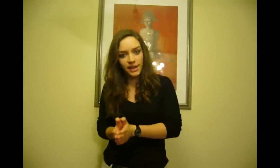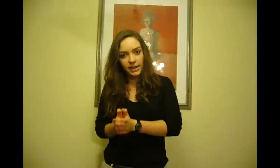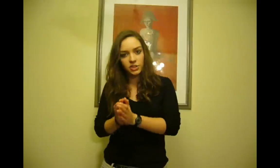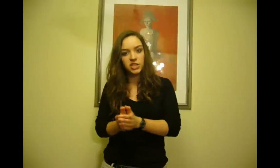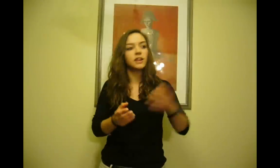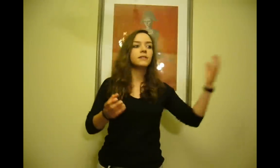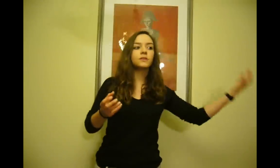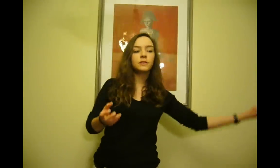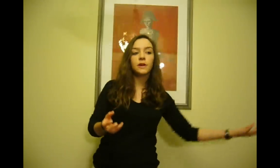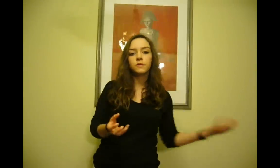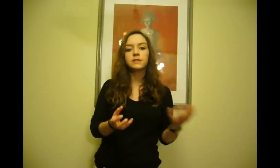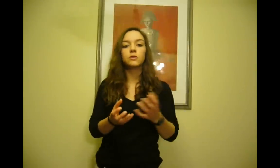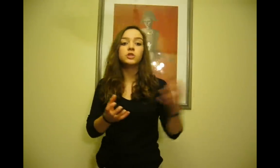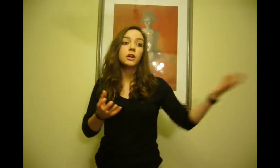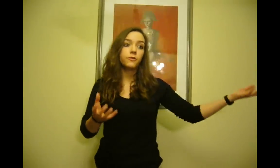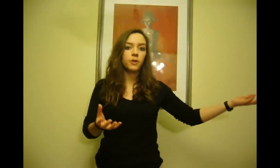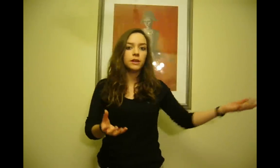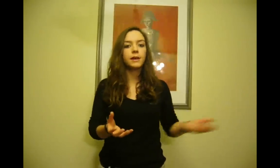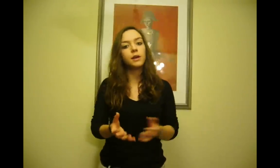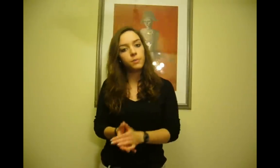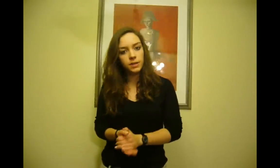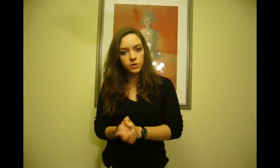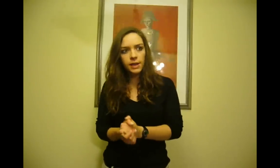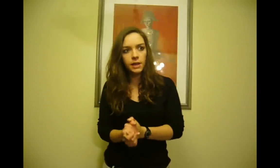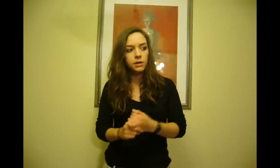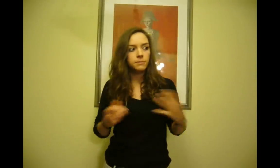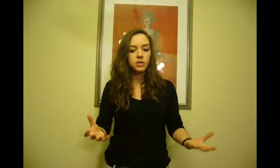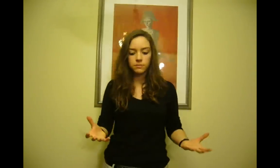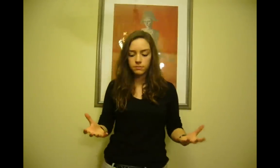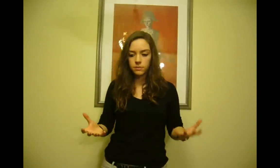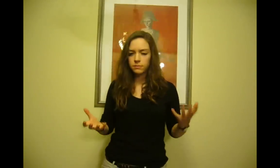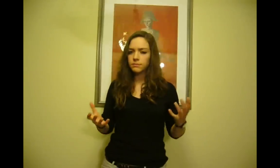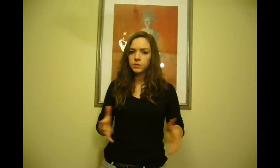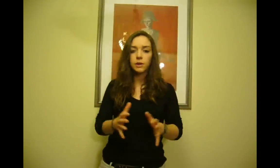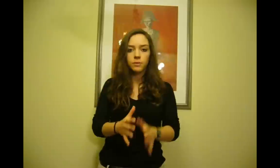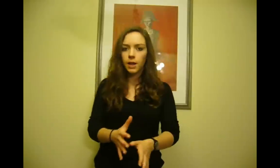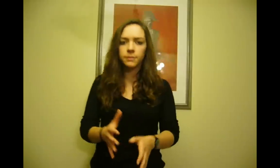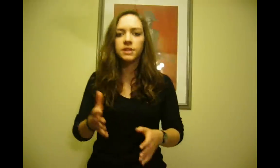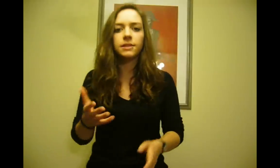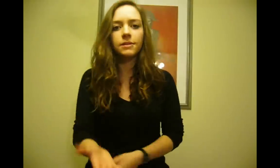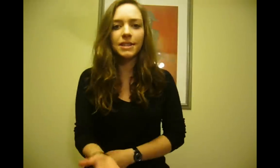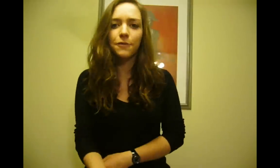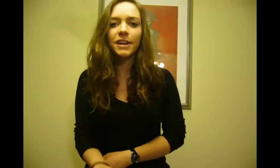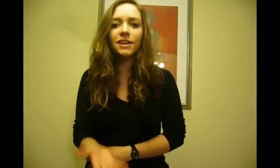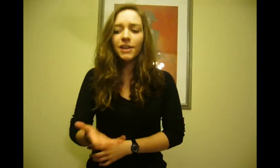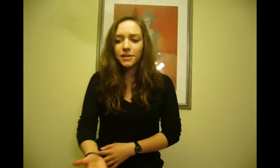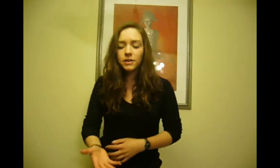Terra. Ou seja, tiveram duas células fora da Terra para dentro da Terra. Mas se não, calma, significa que